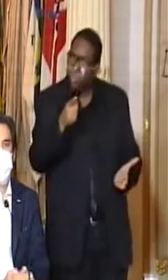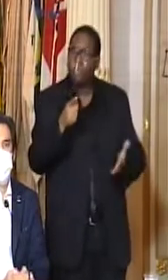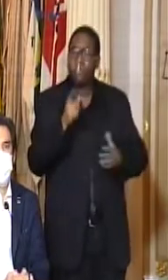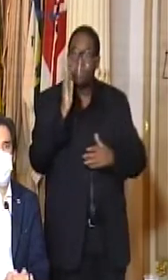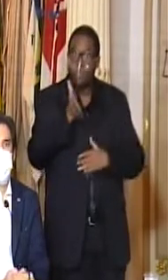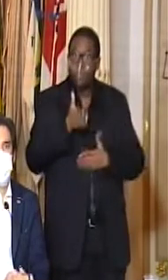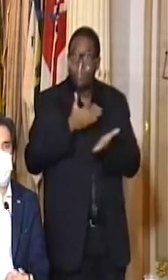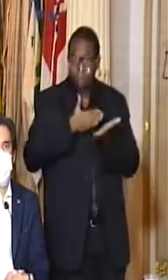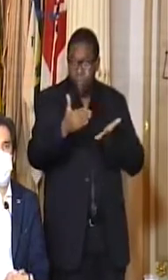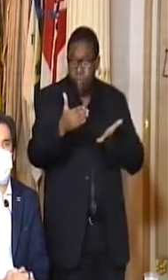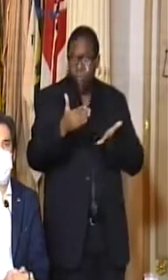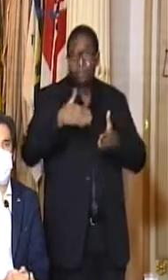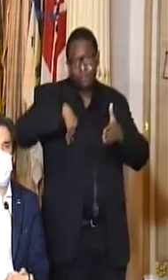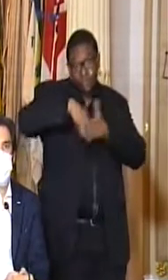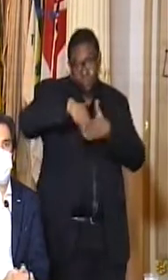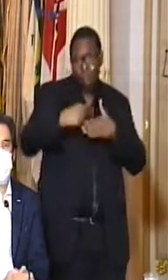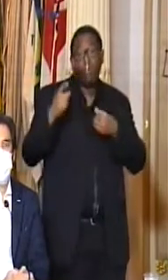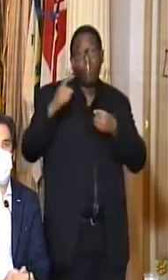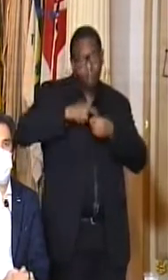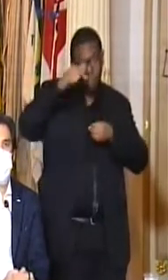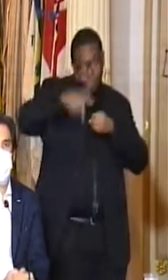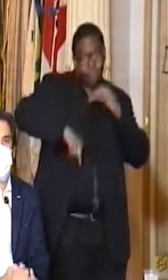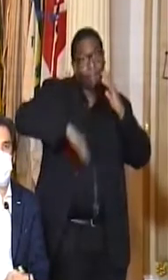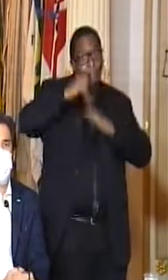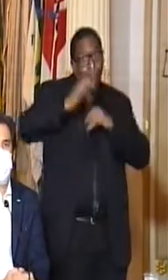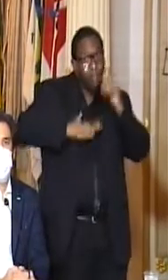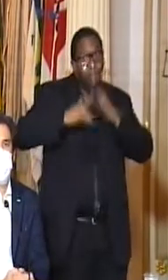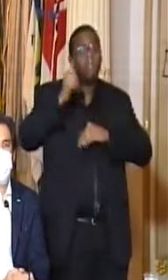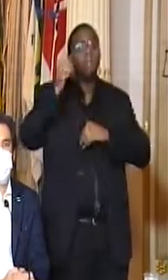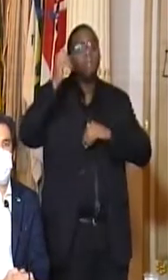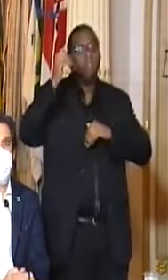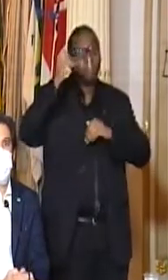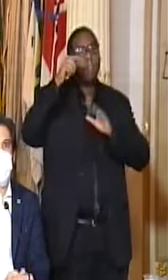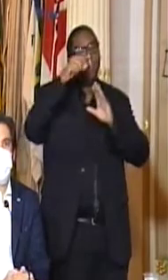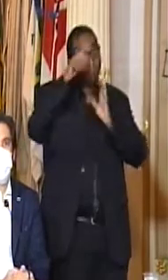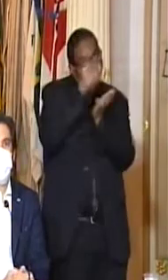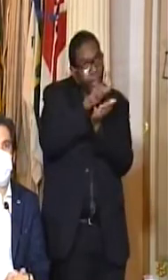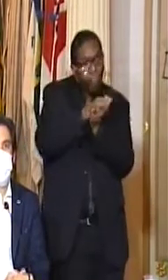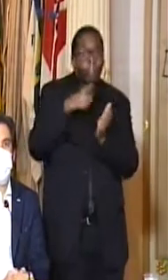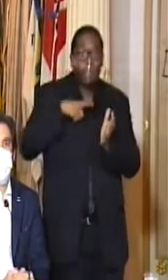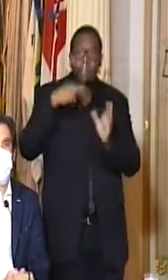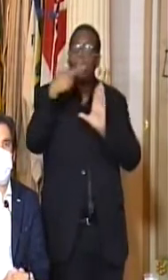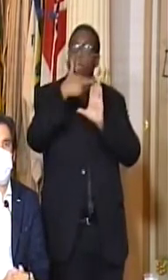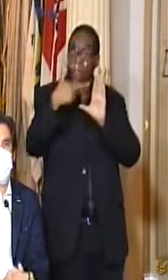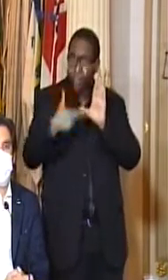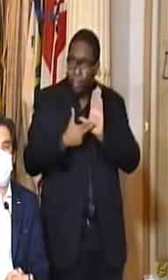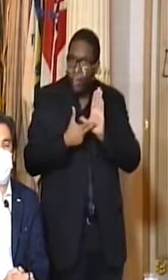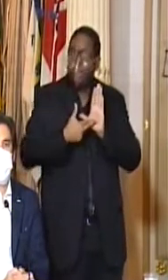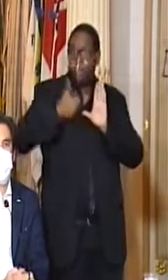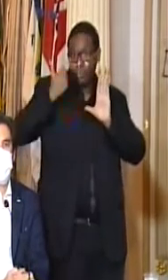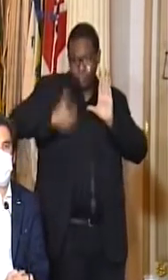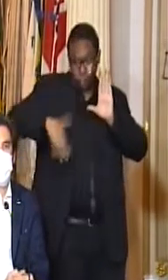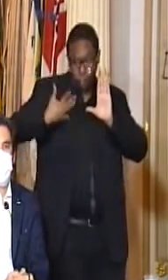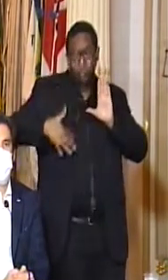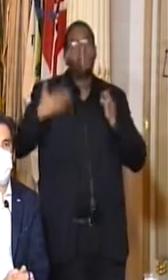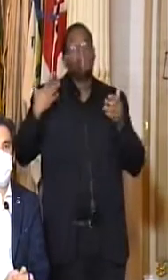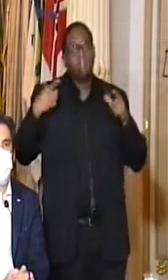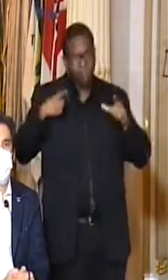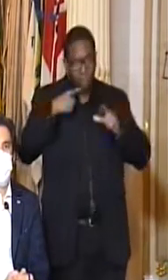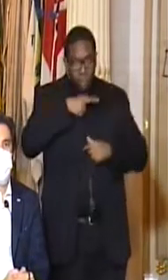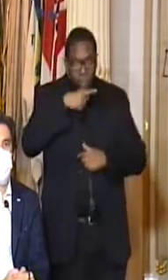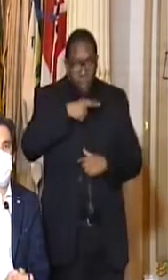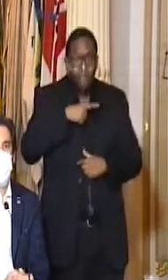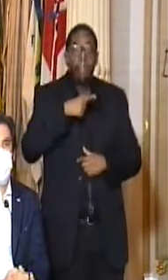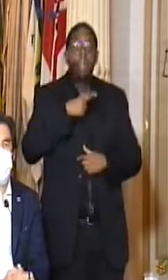volta o futebol profissional em Pernambuco com uma série de medidas e restrições e um protocolo bastante rígido para